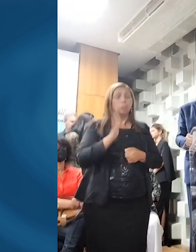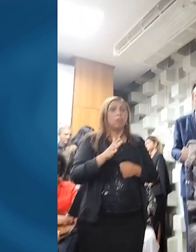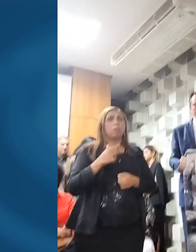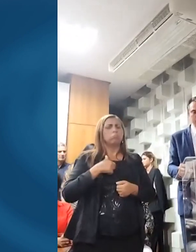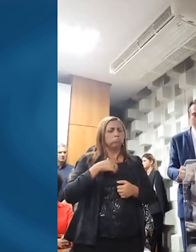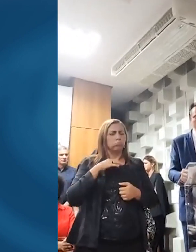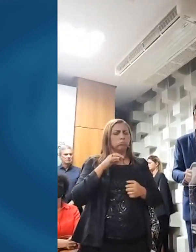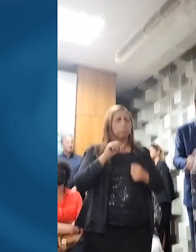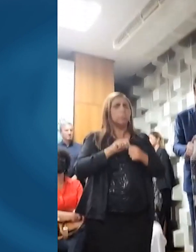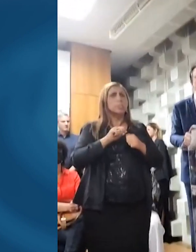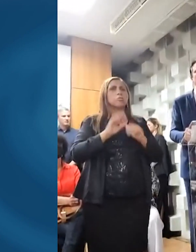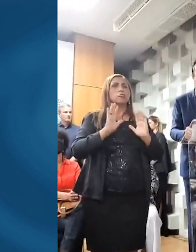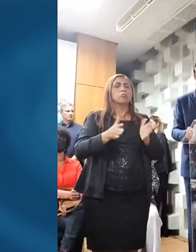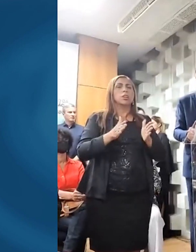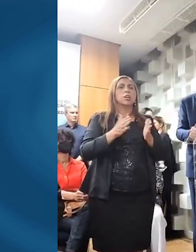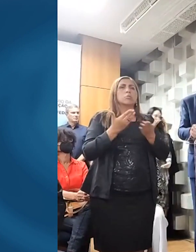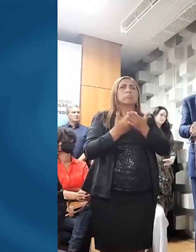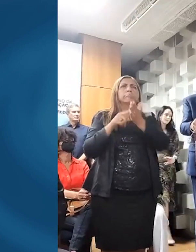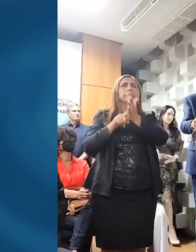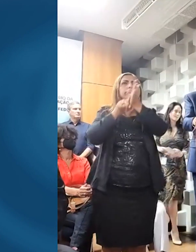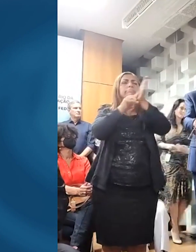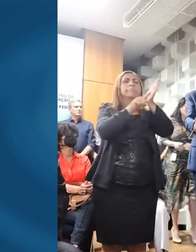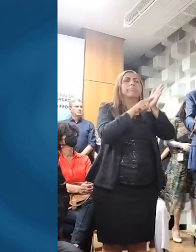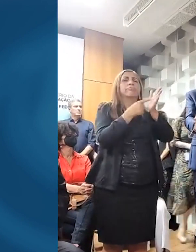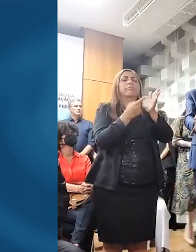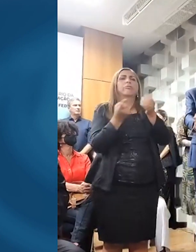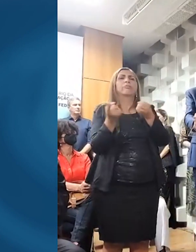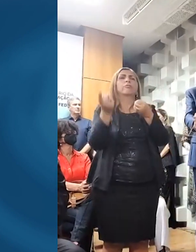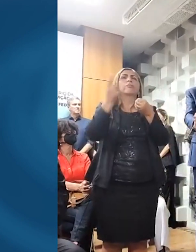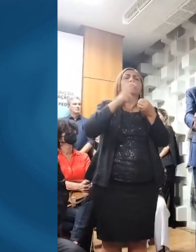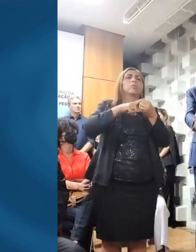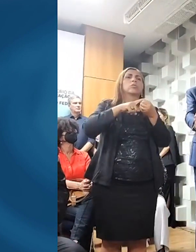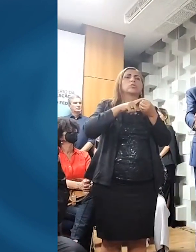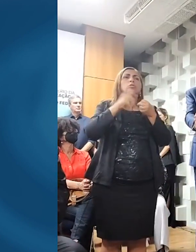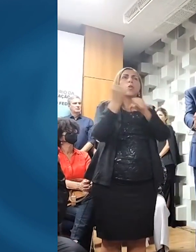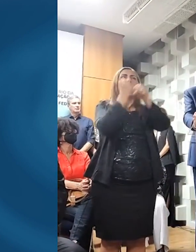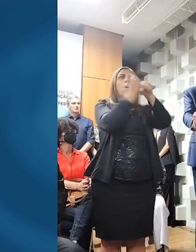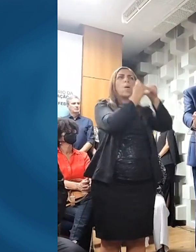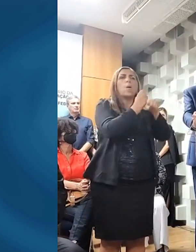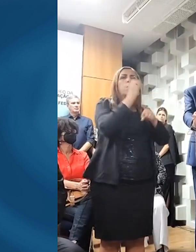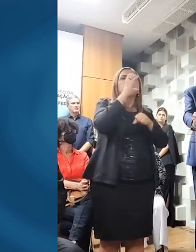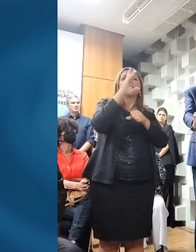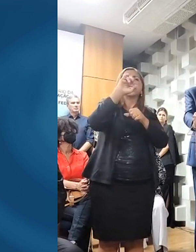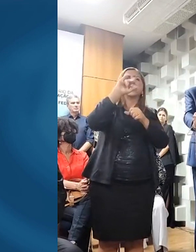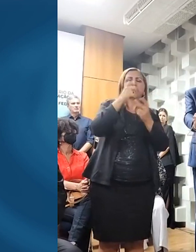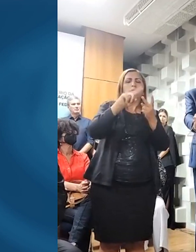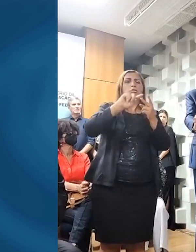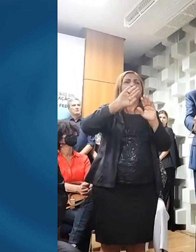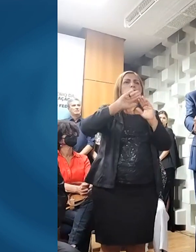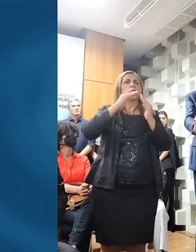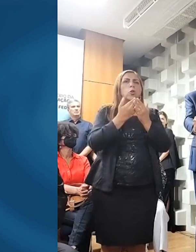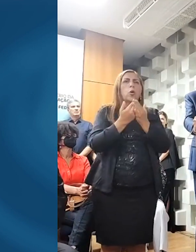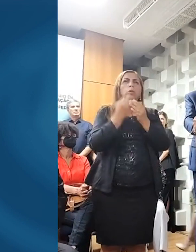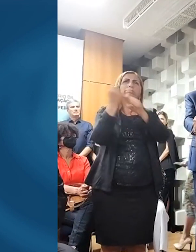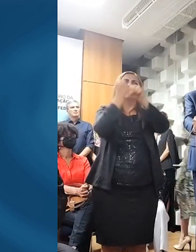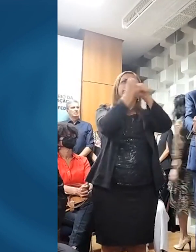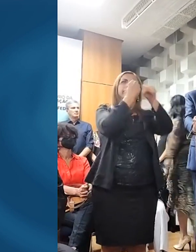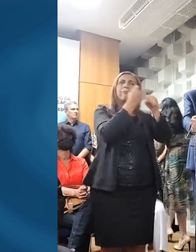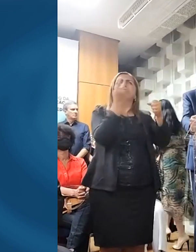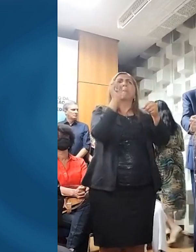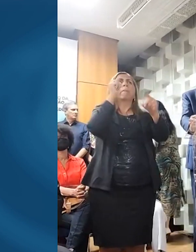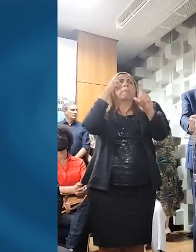determinando um estudo para retomar de todas as obras de creches, escolas e outros equipamentos